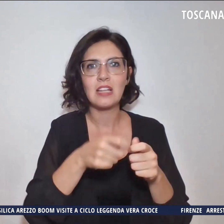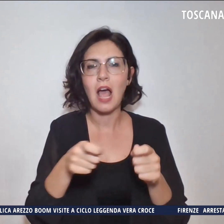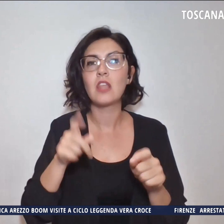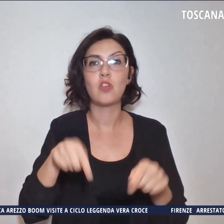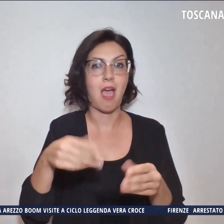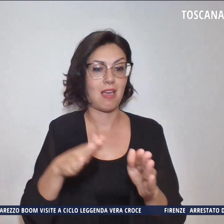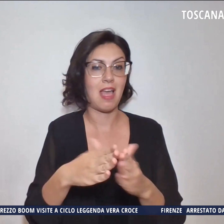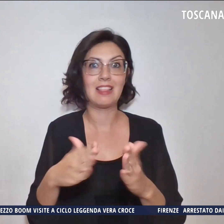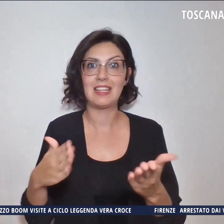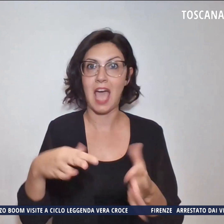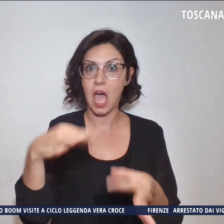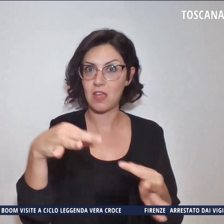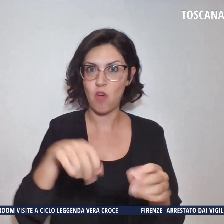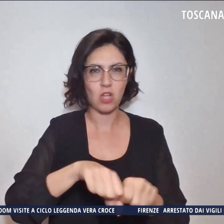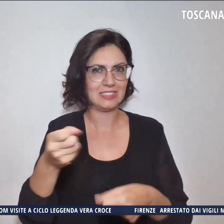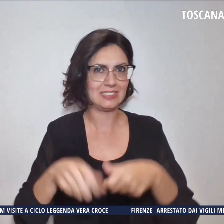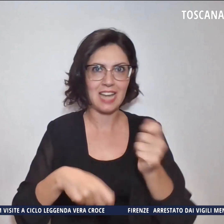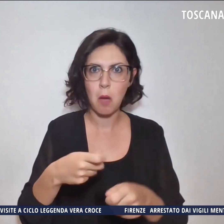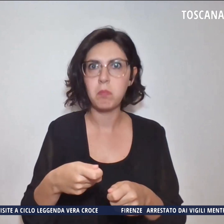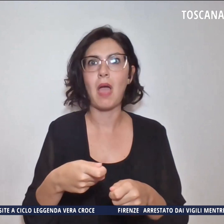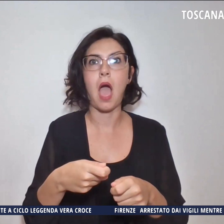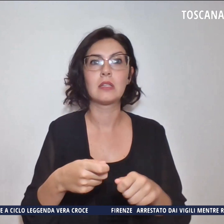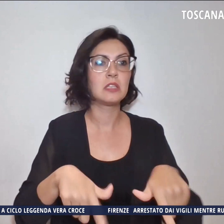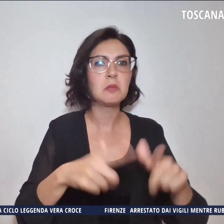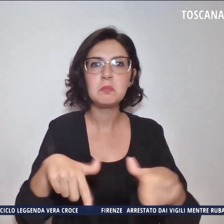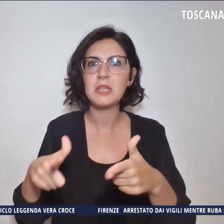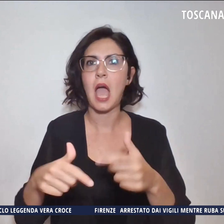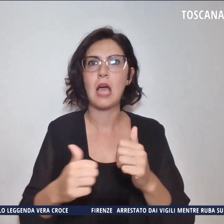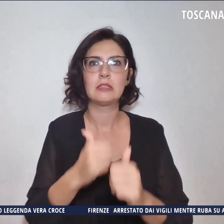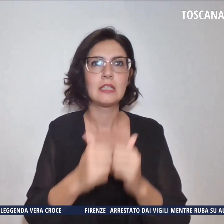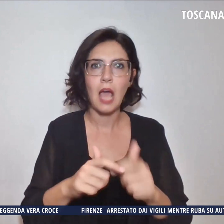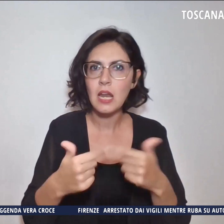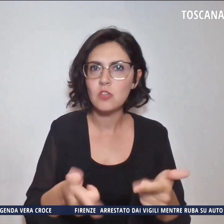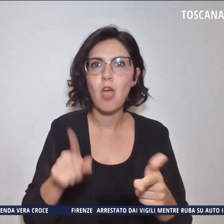delle casine distrutte piante e rotti cartelli.